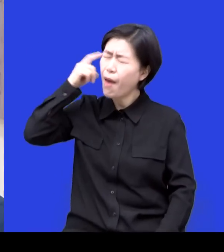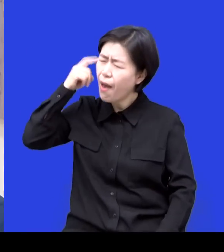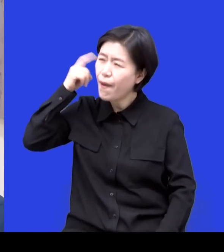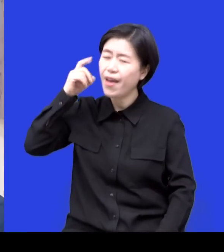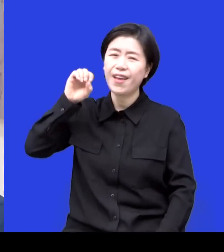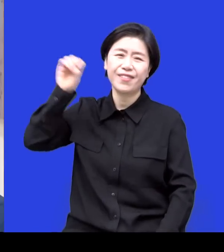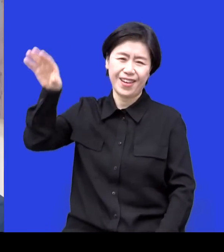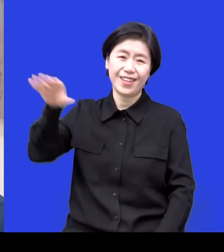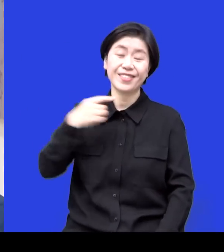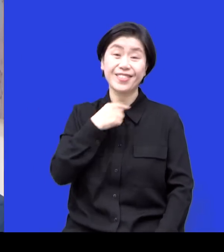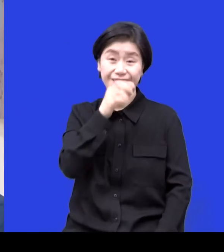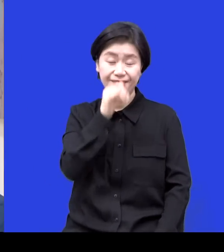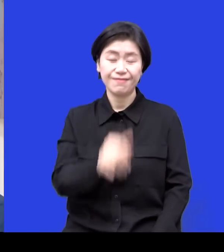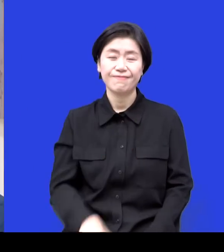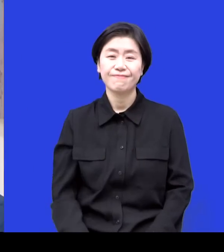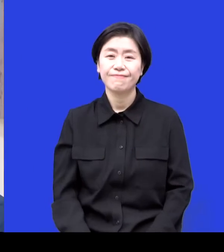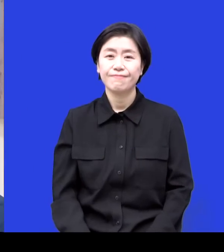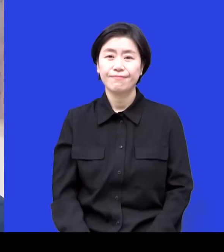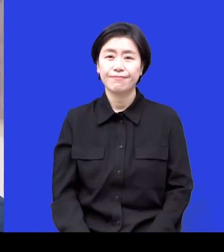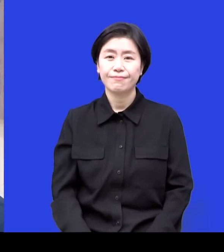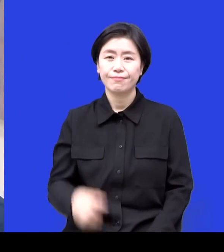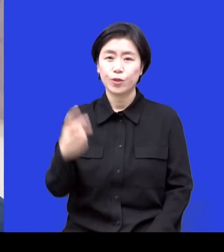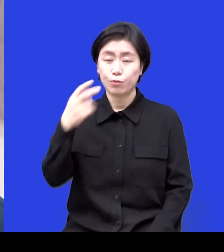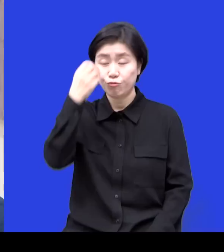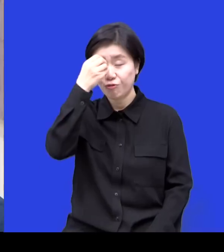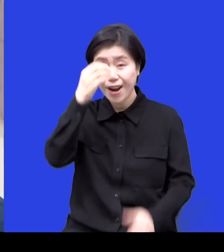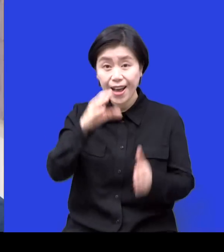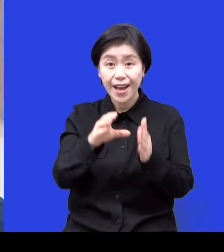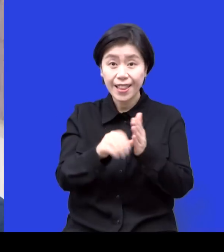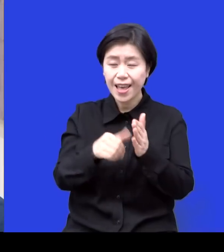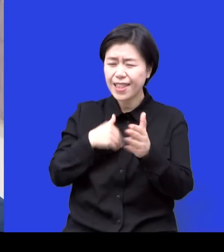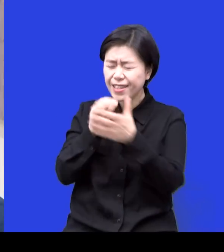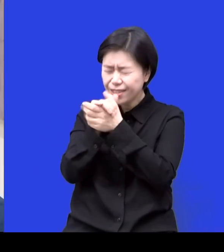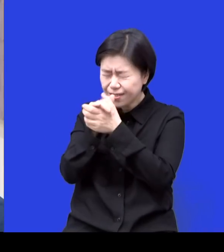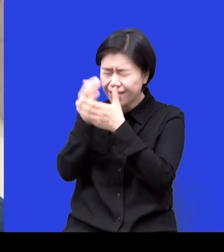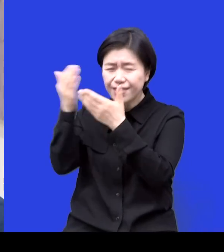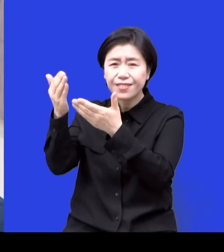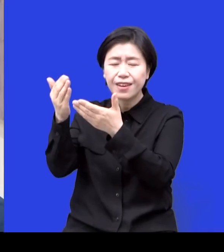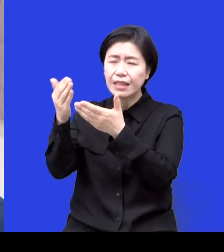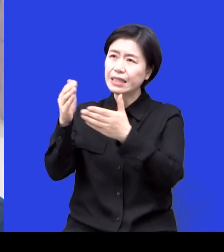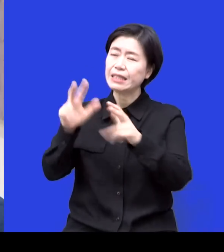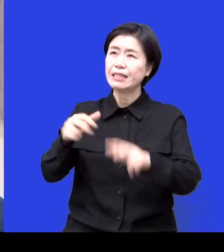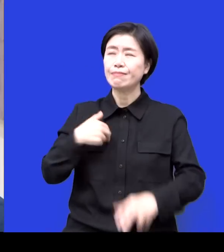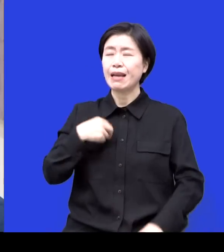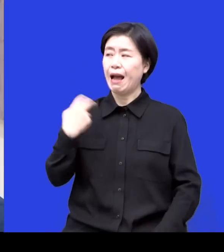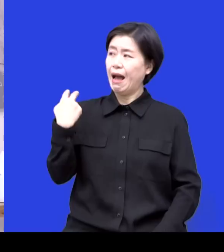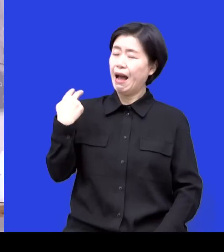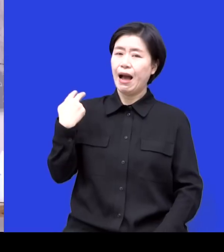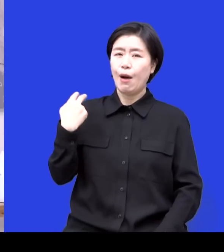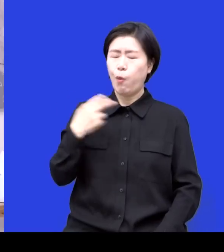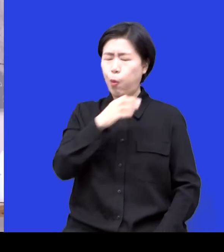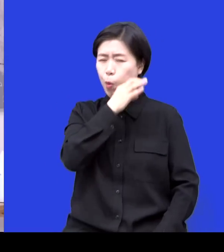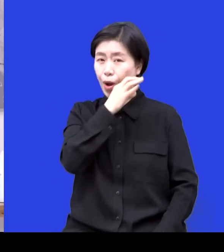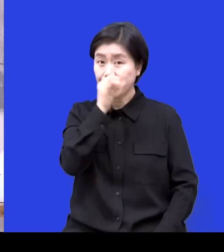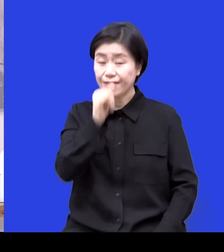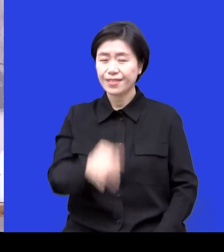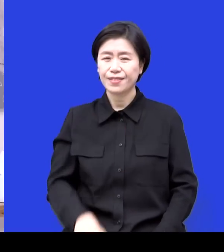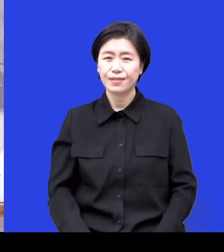대화를 하기도 하고 또 루치한 상태에서 또 이런 기도마저 했었어요 지금 생각하면 너무 정말 부끄러운데 하나님 저 집에 지금 갈 건데